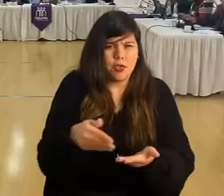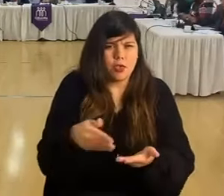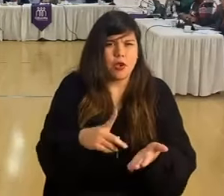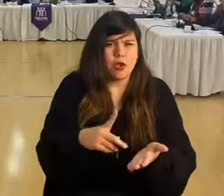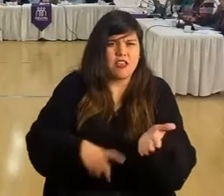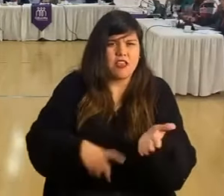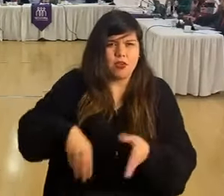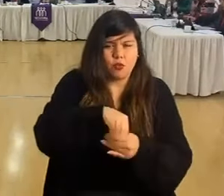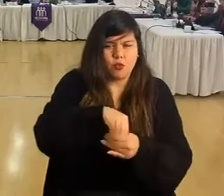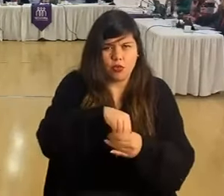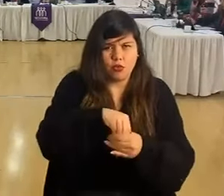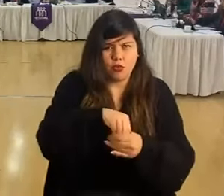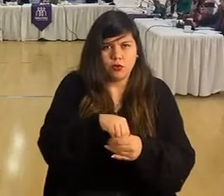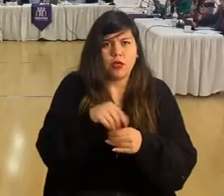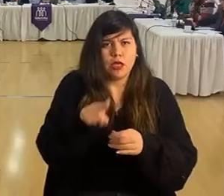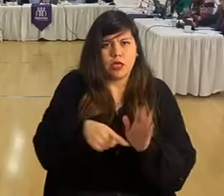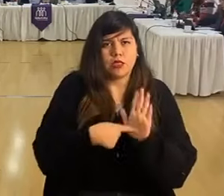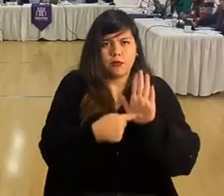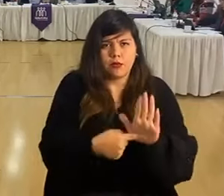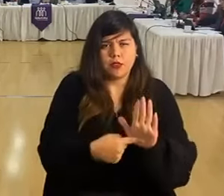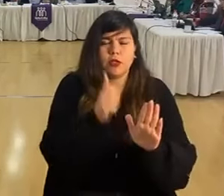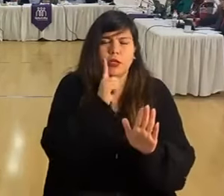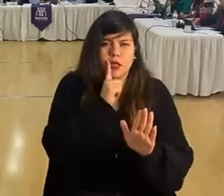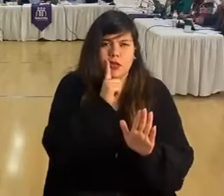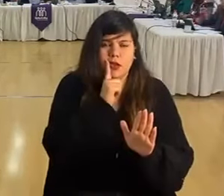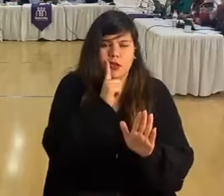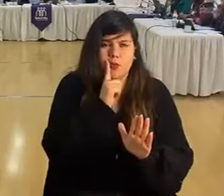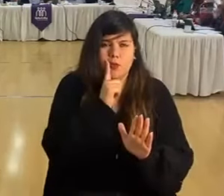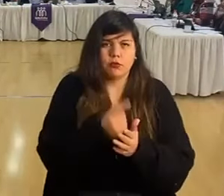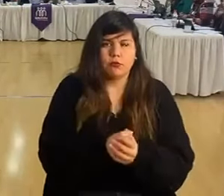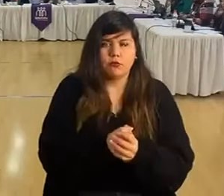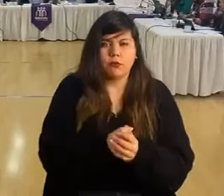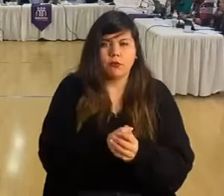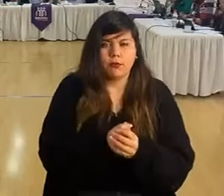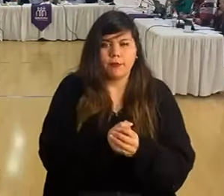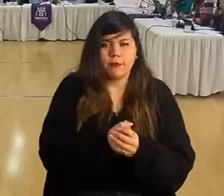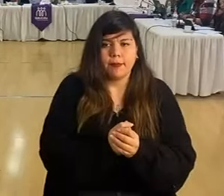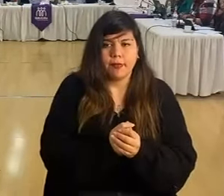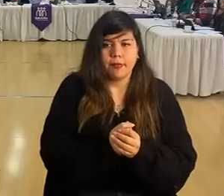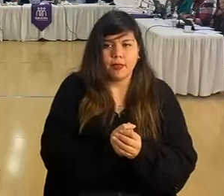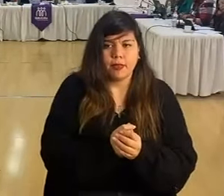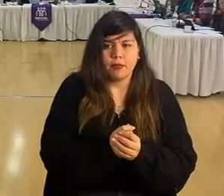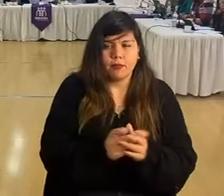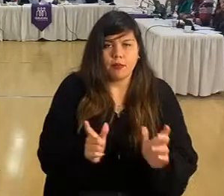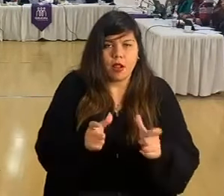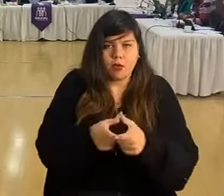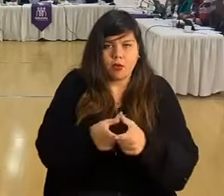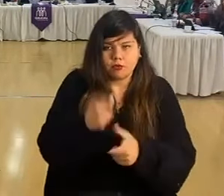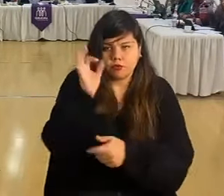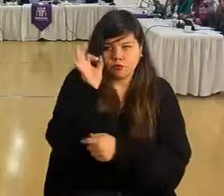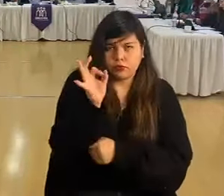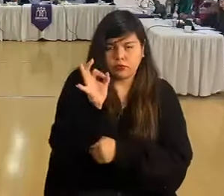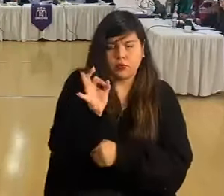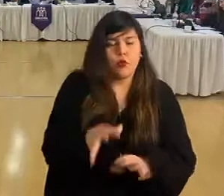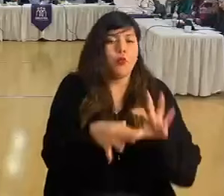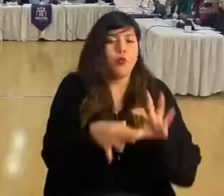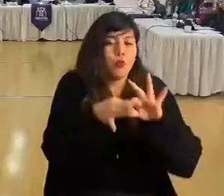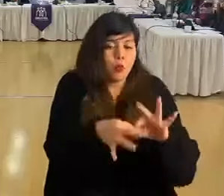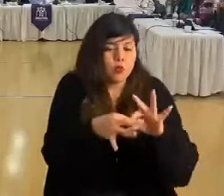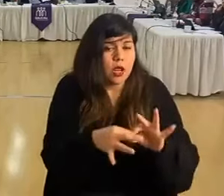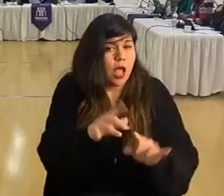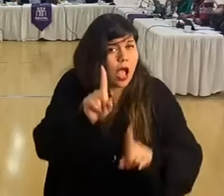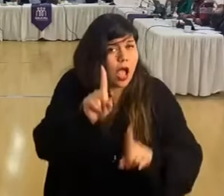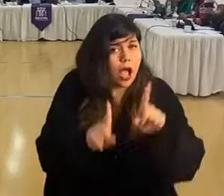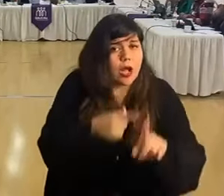y va a incluir. Esa es la presentación que tenemos para el consejo. Muchas gracias.